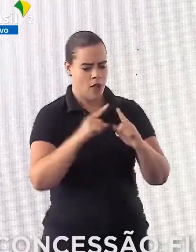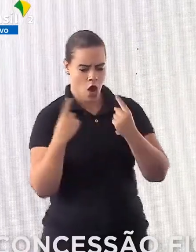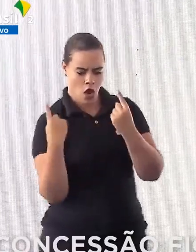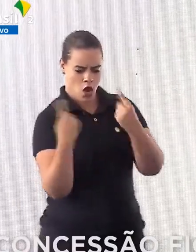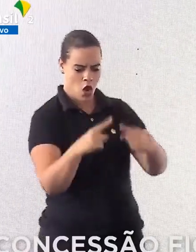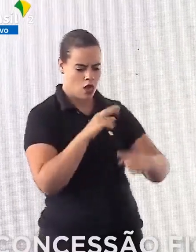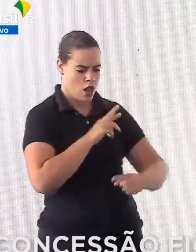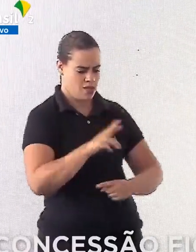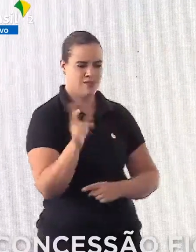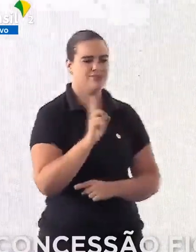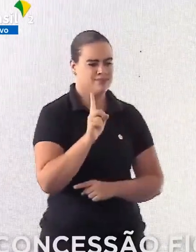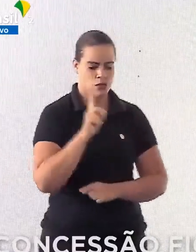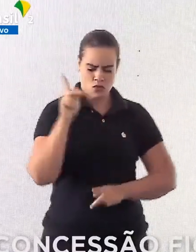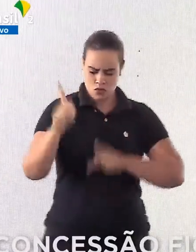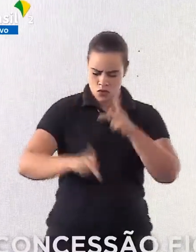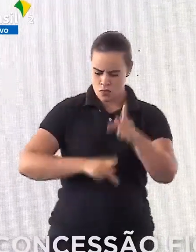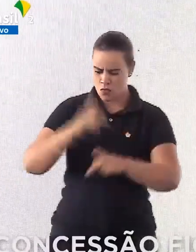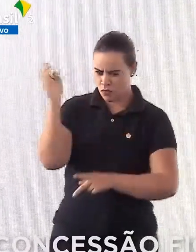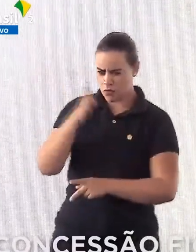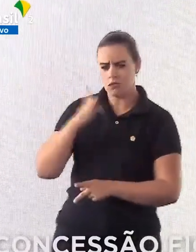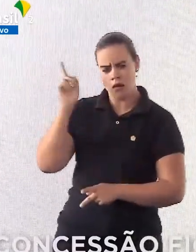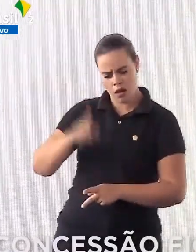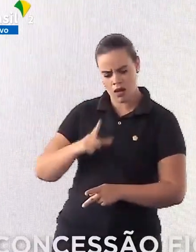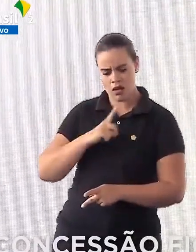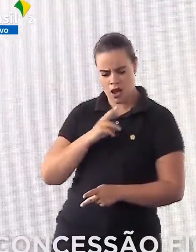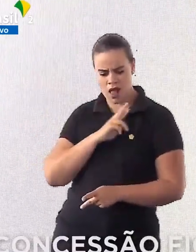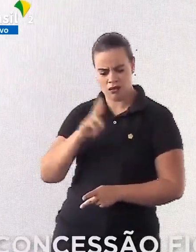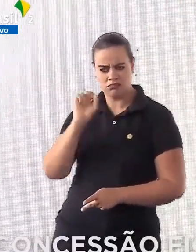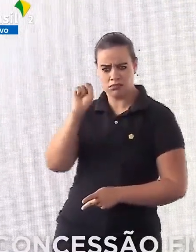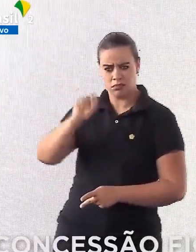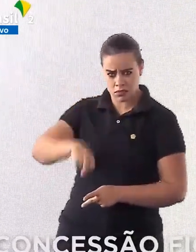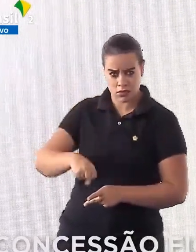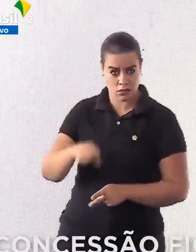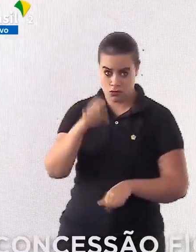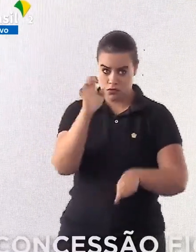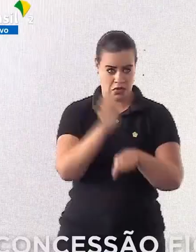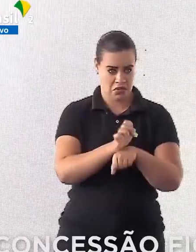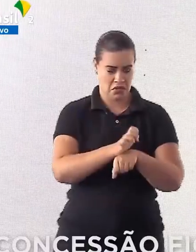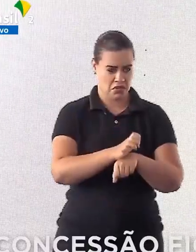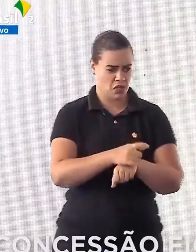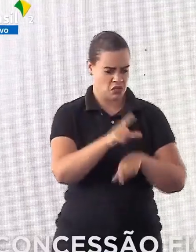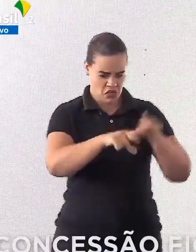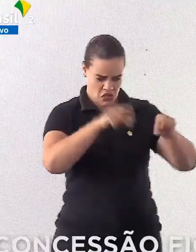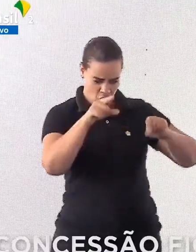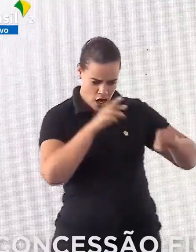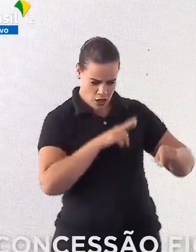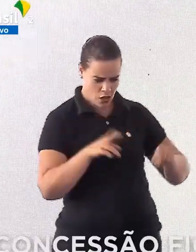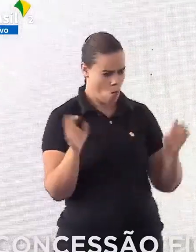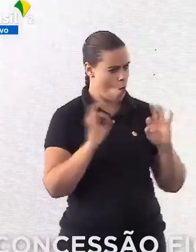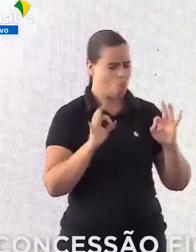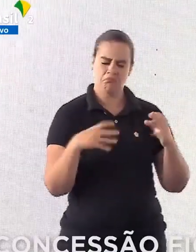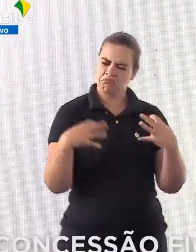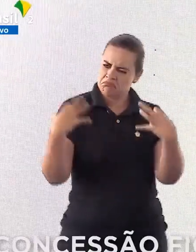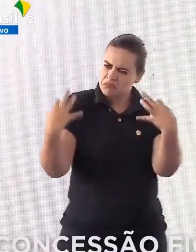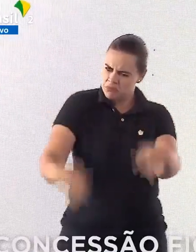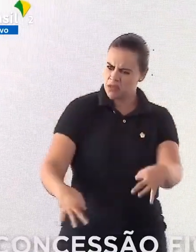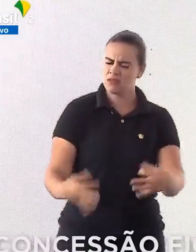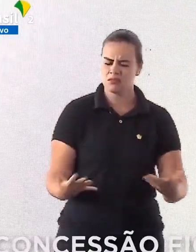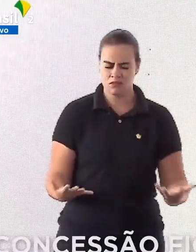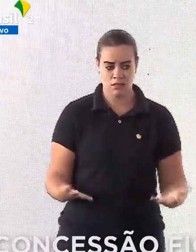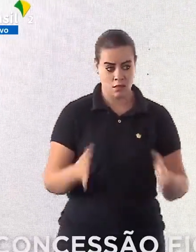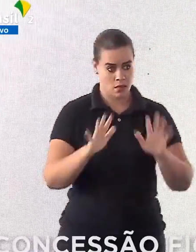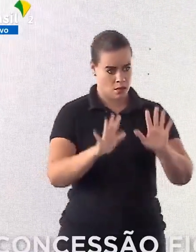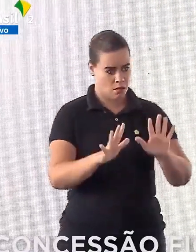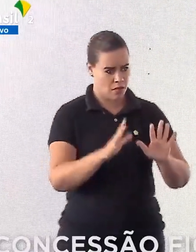a religião. O povo brasileiro é religioso. O Estado não tem preferência por religião. Corretíssimo, é isso mesmo.